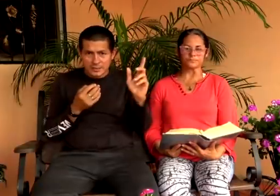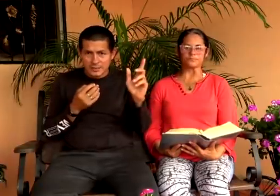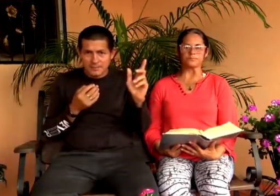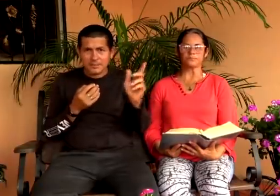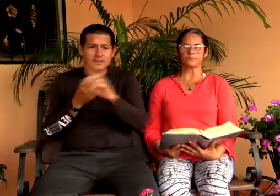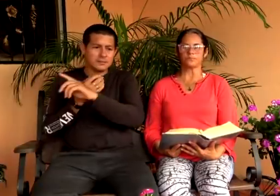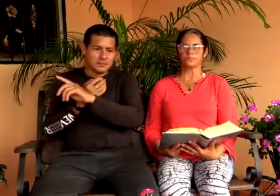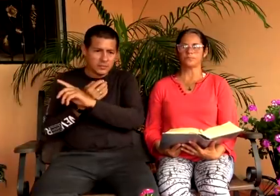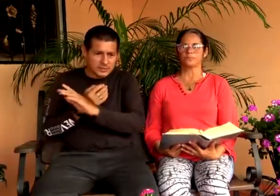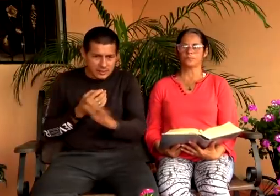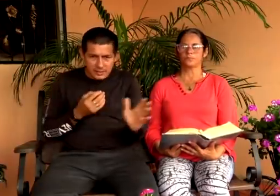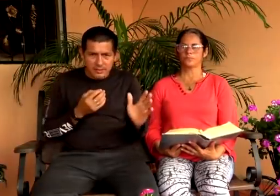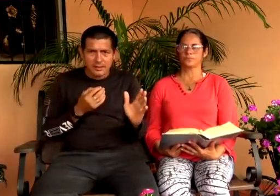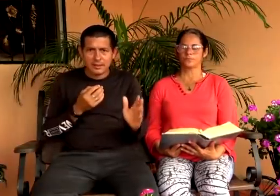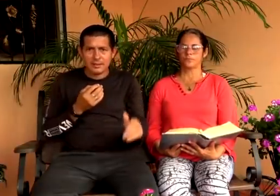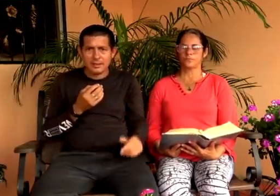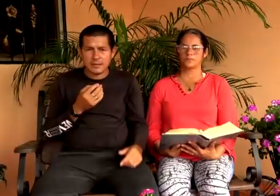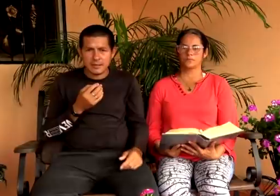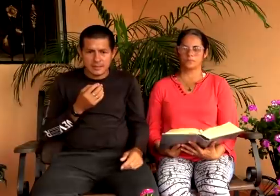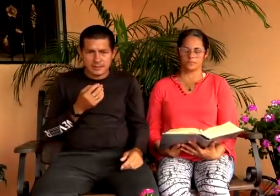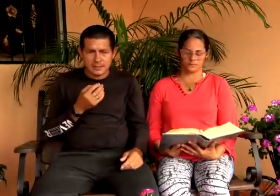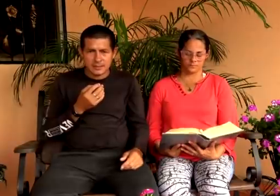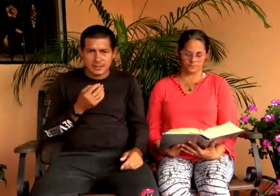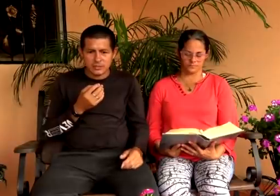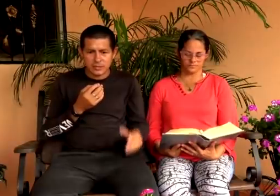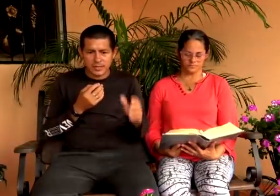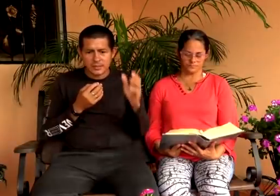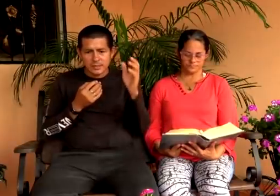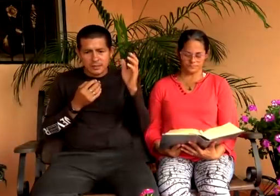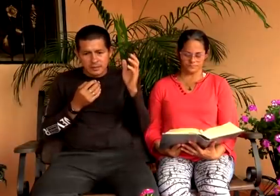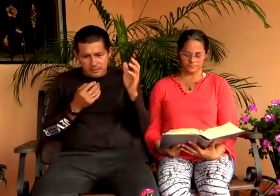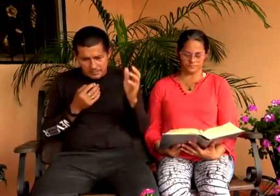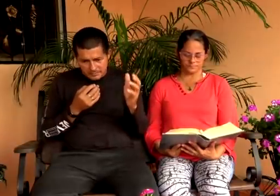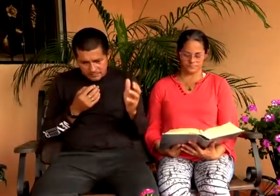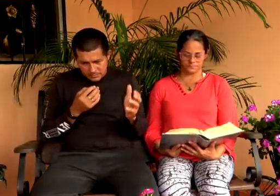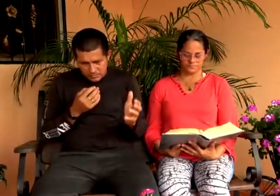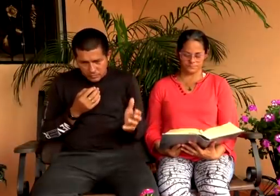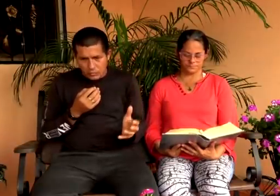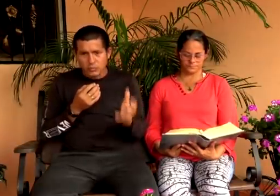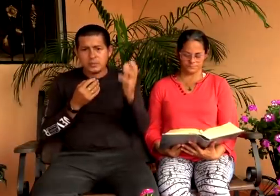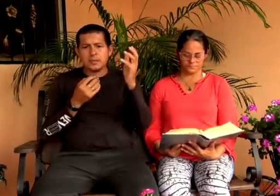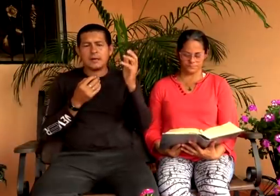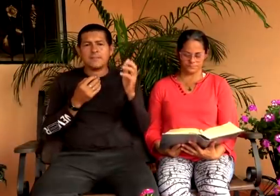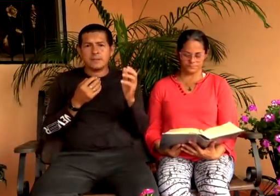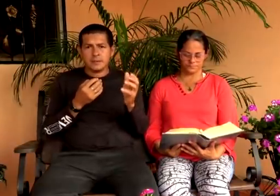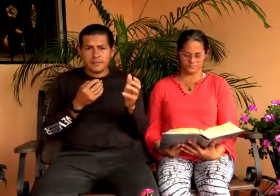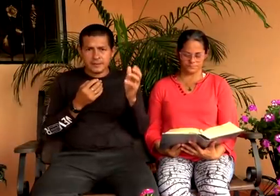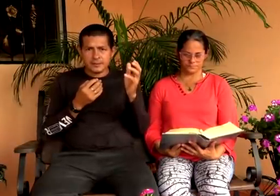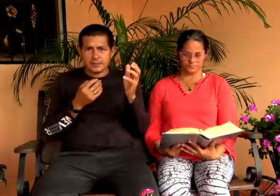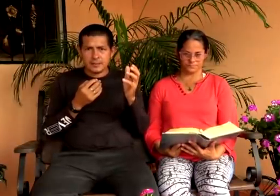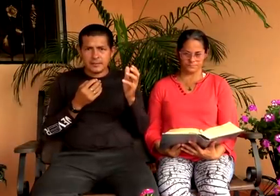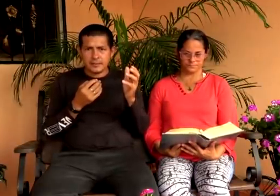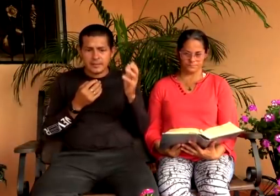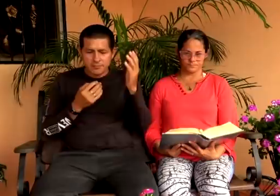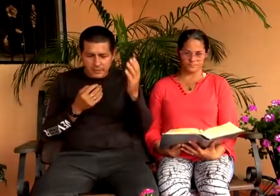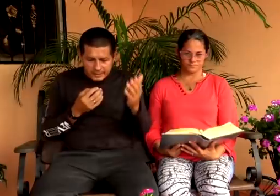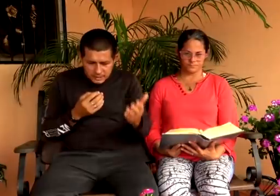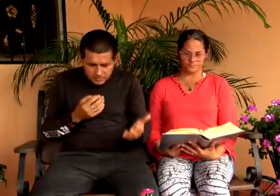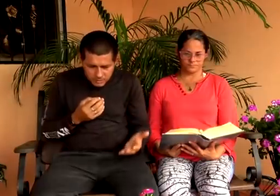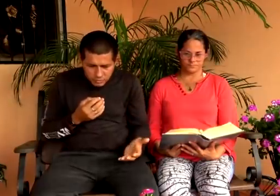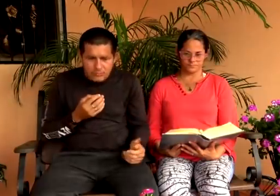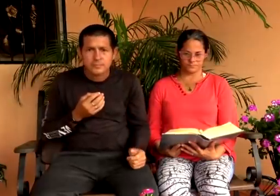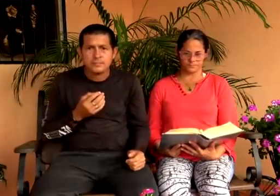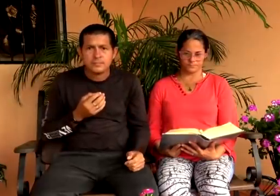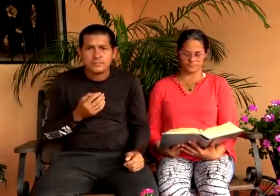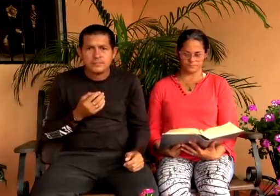no es así, si no está en la iglesia de Cristo que es columna y base de la verdad, mi